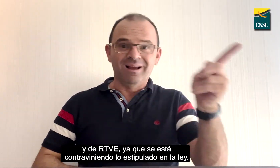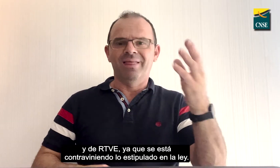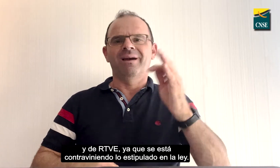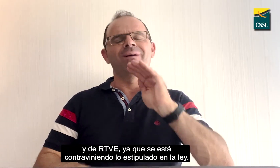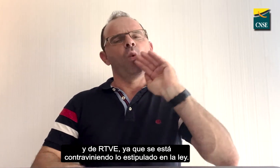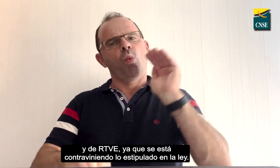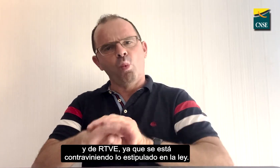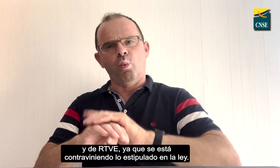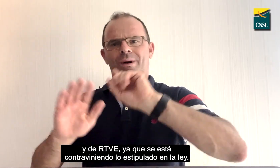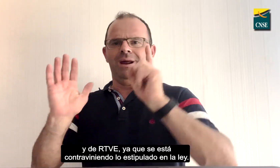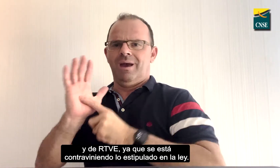lo estipulado en la ley.